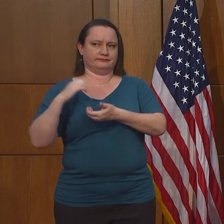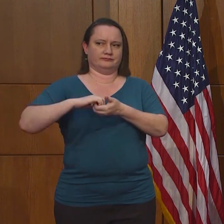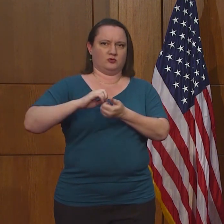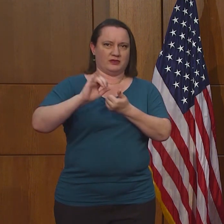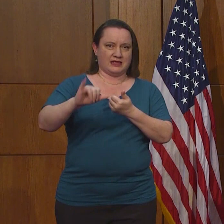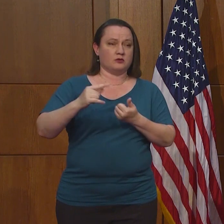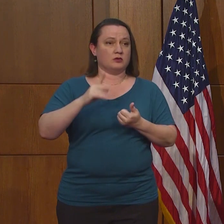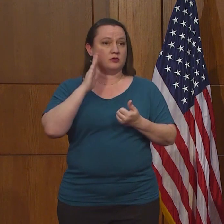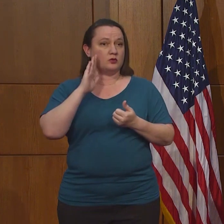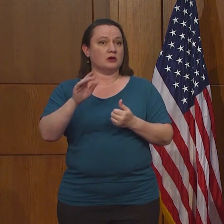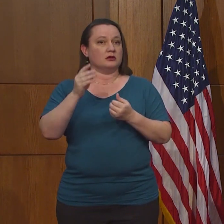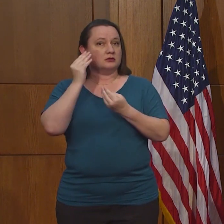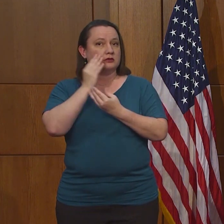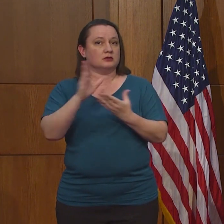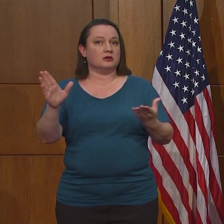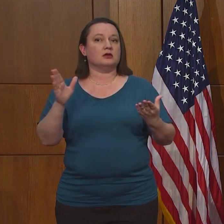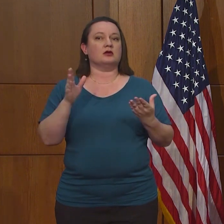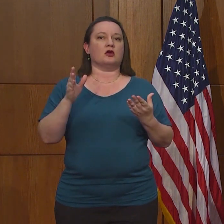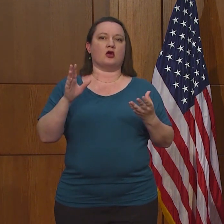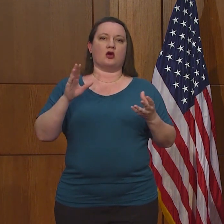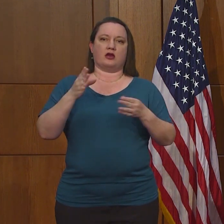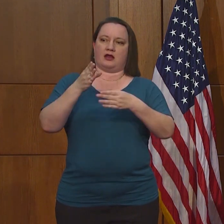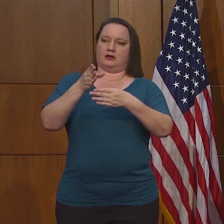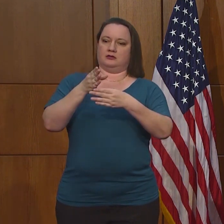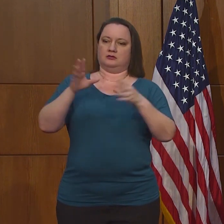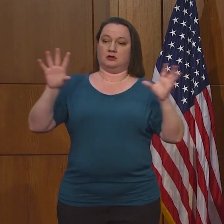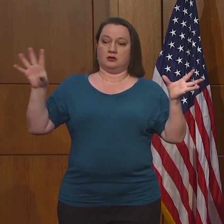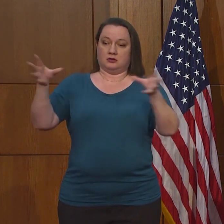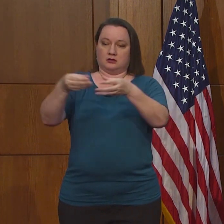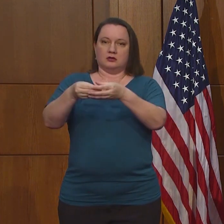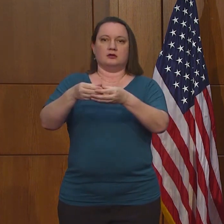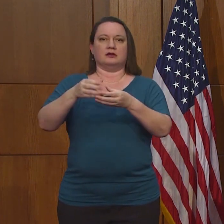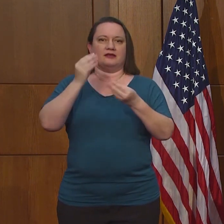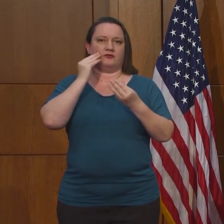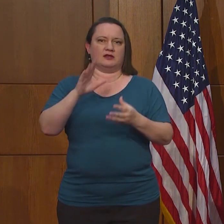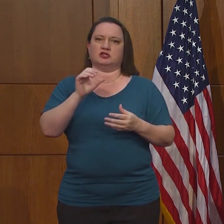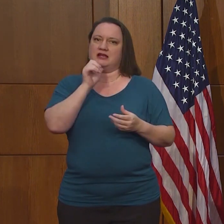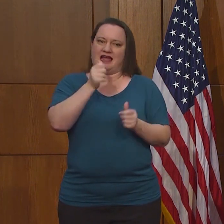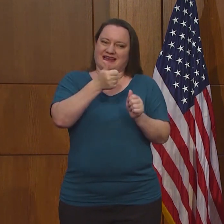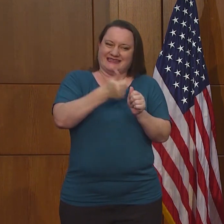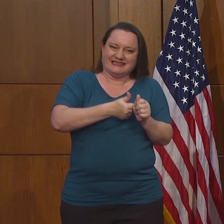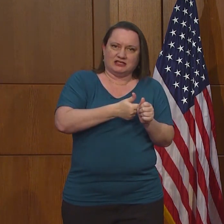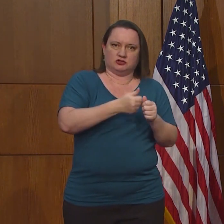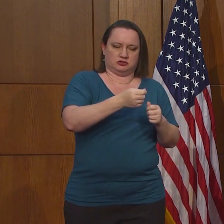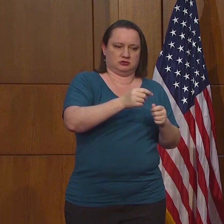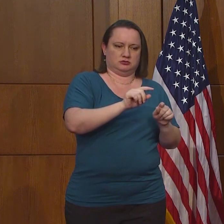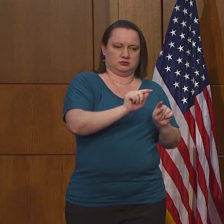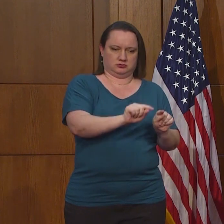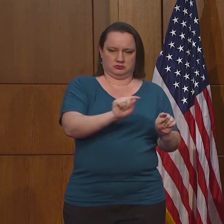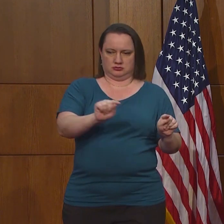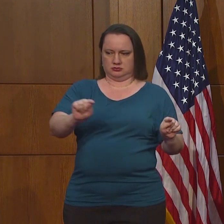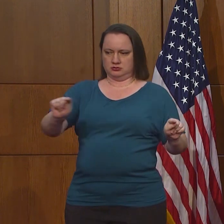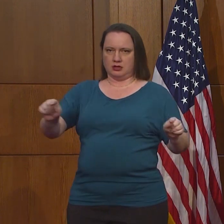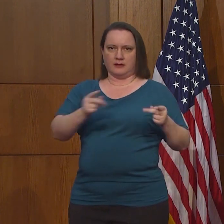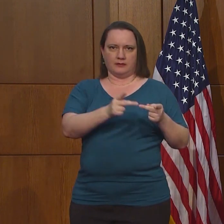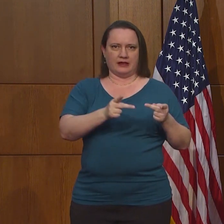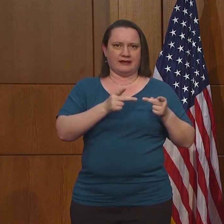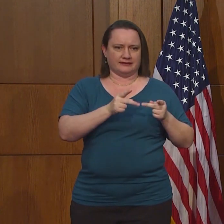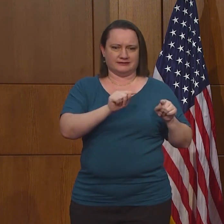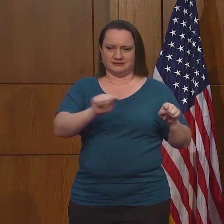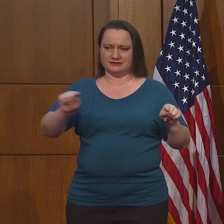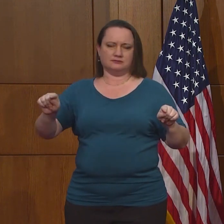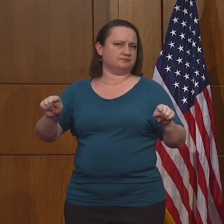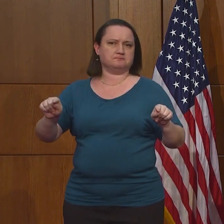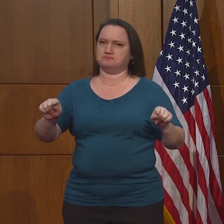Y podemos darle actualizaciones sobre todo este número de casos, por ejemplo, en